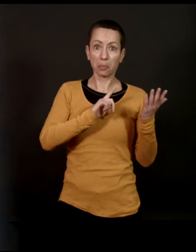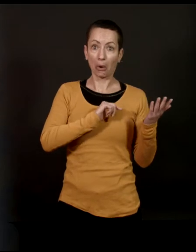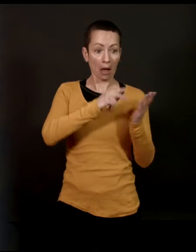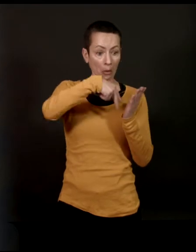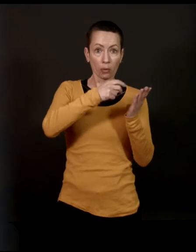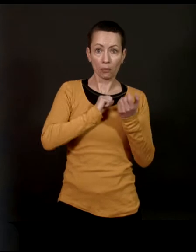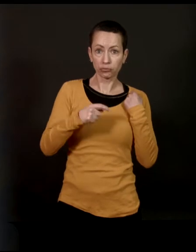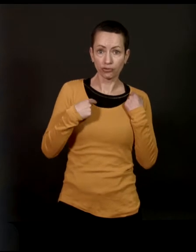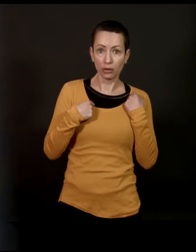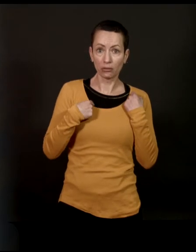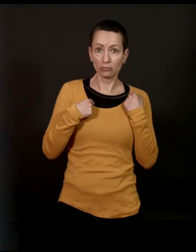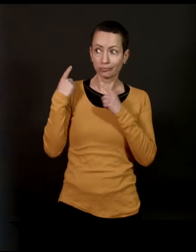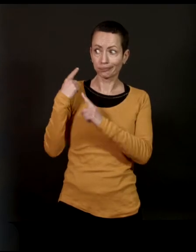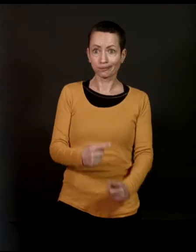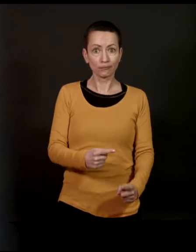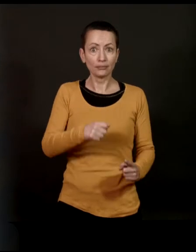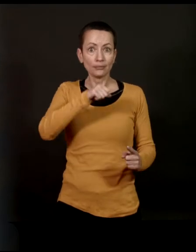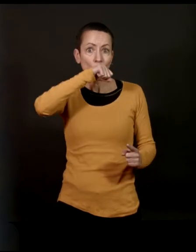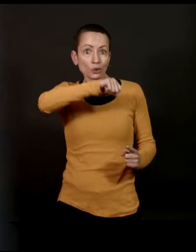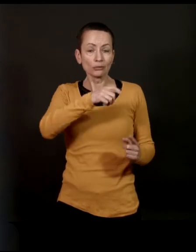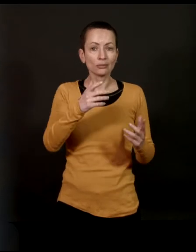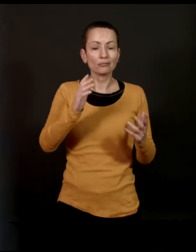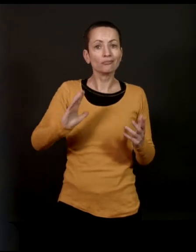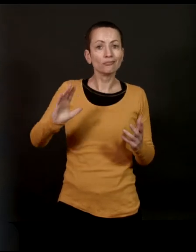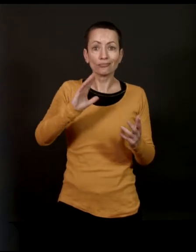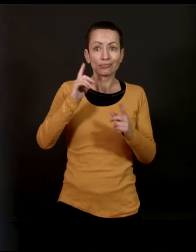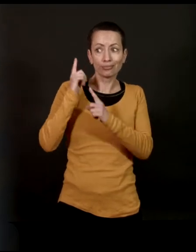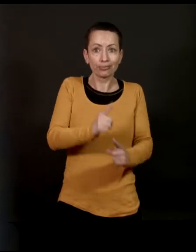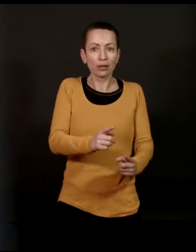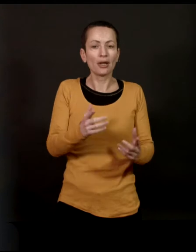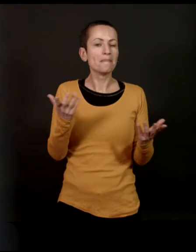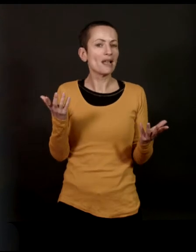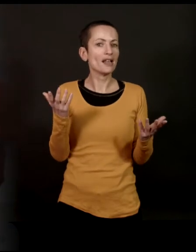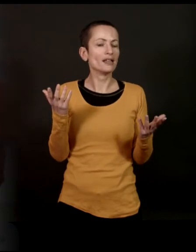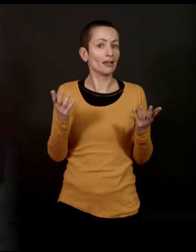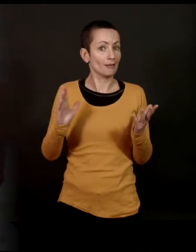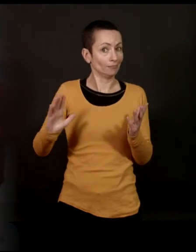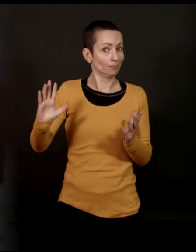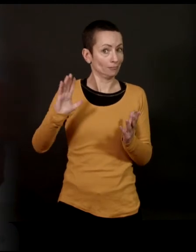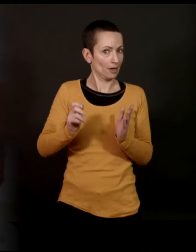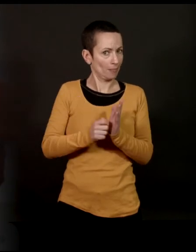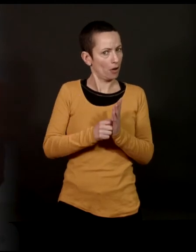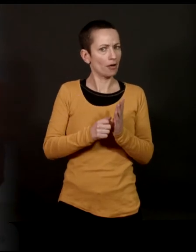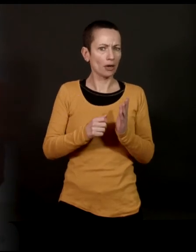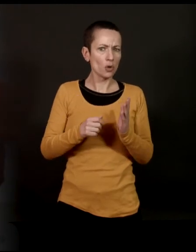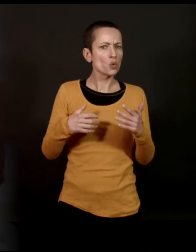toujours lu, j'adore ça. Voilà, alors il y avait... Mais ce n'était pas si évident.